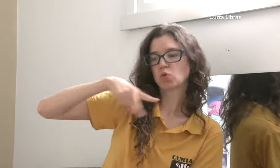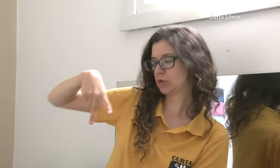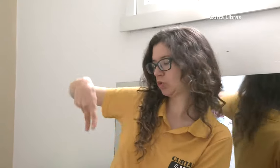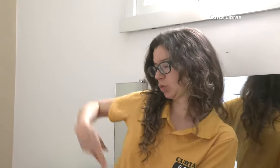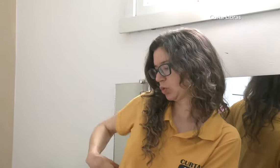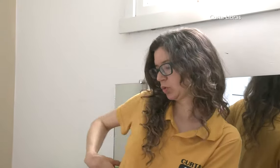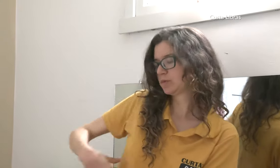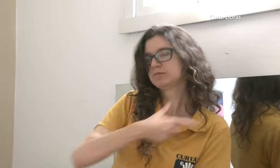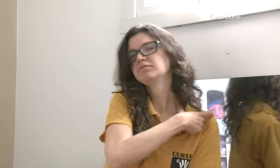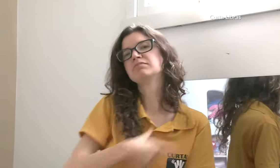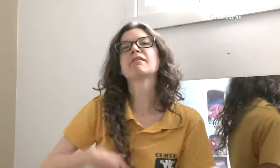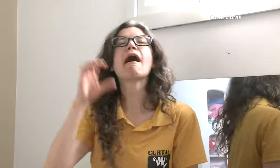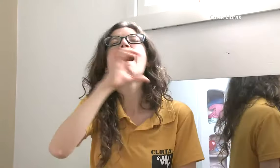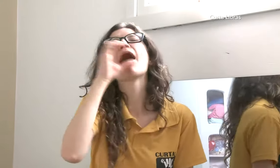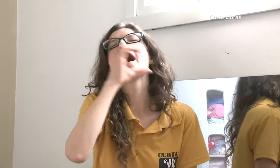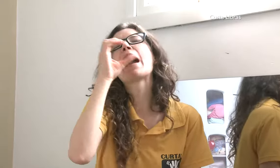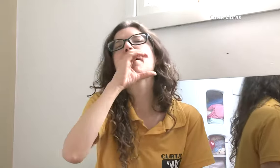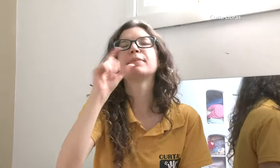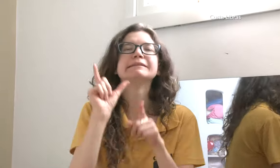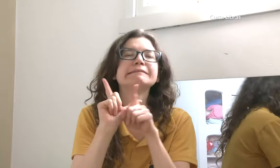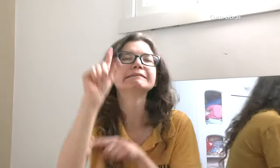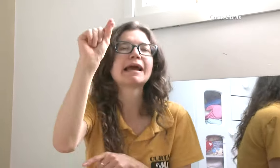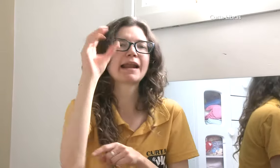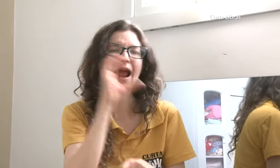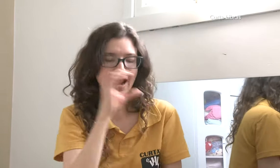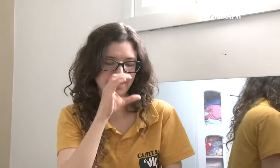e é mais prático de usar quando for sair com o bebê, por exemplo.